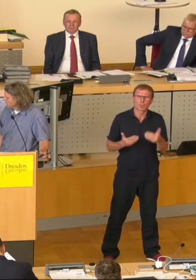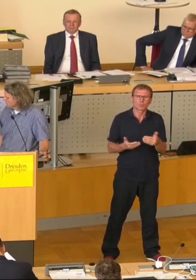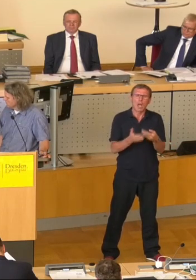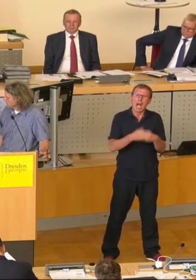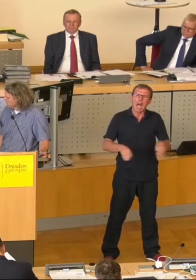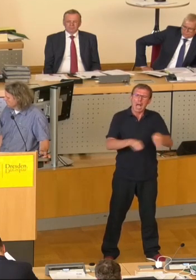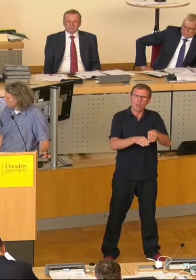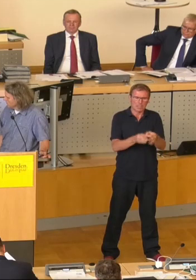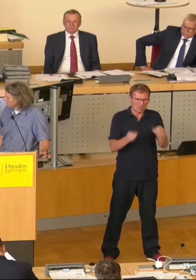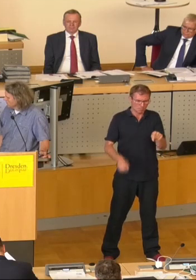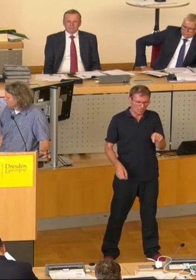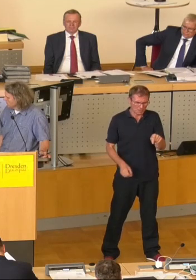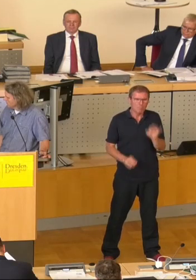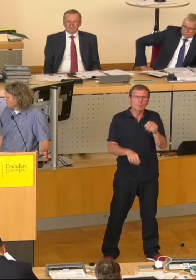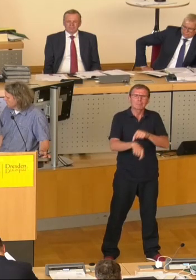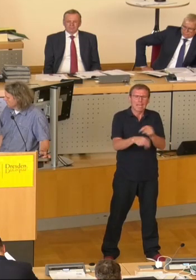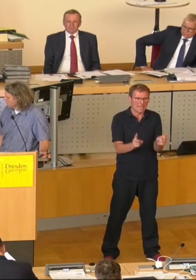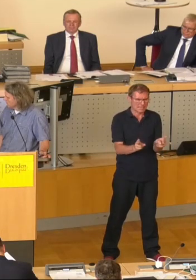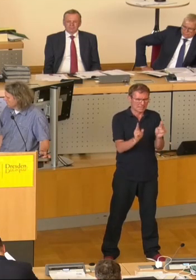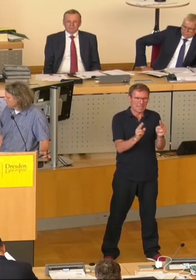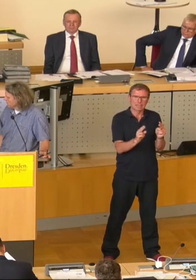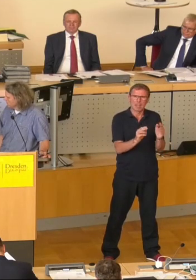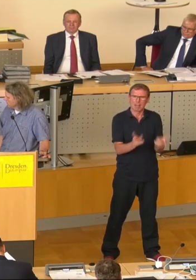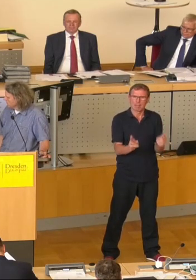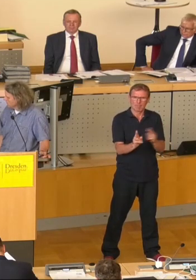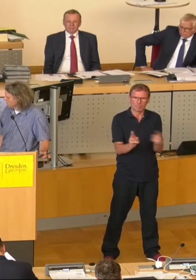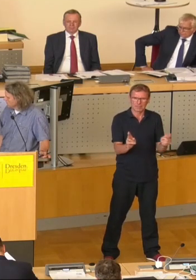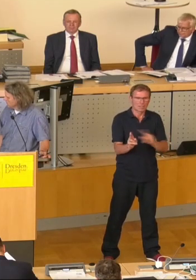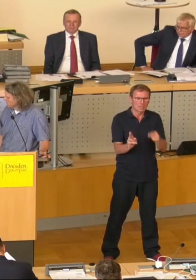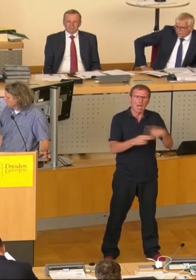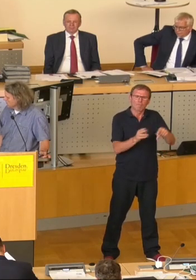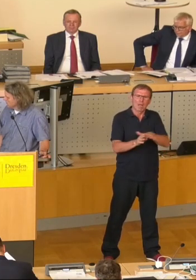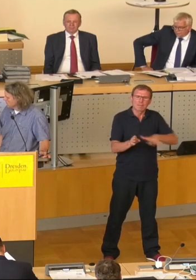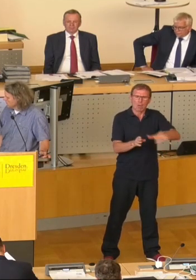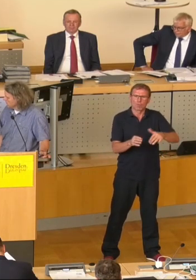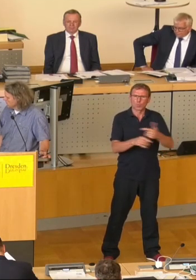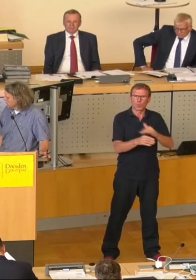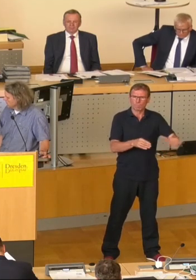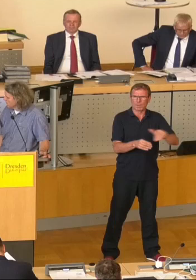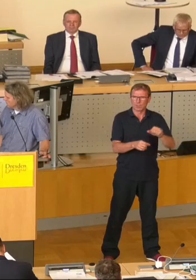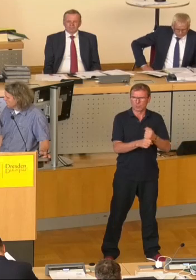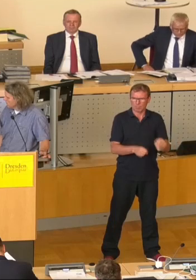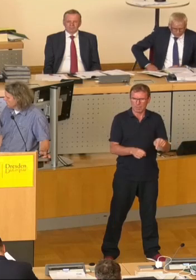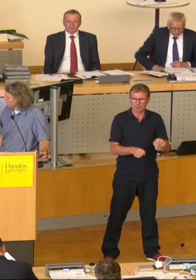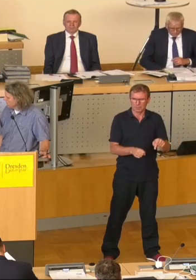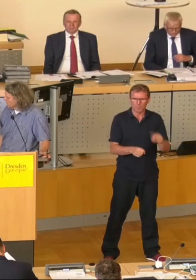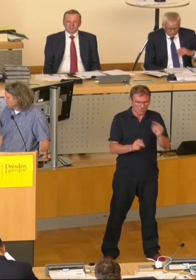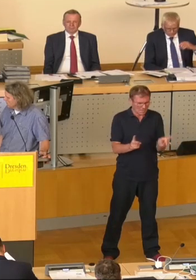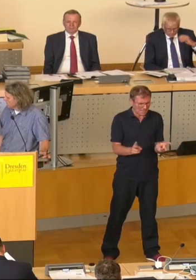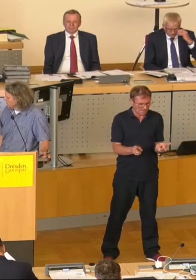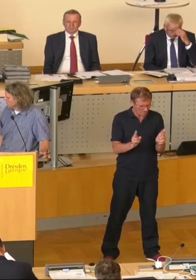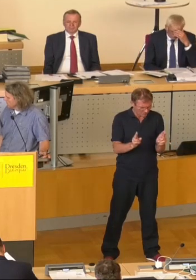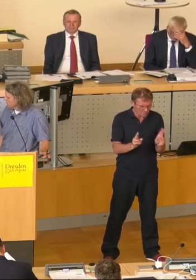eine Ausgleichsmaßnahme auf eine bestimmte Zeit zu befristen und nicht auf Dauer festzulegen und dann auch nur befristet